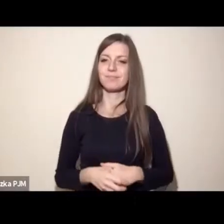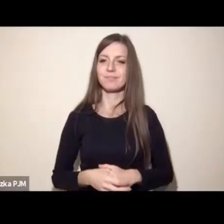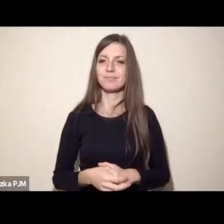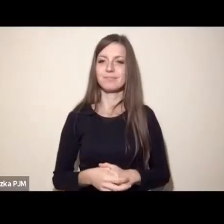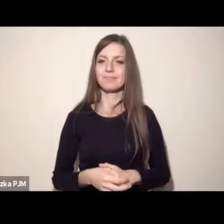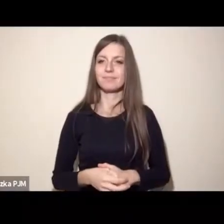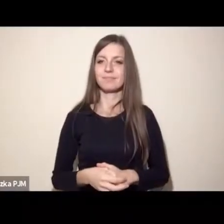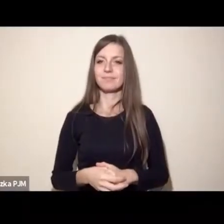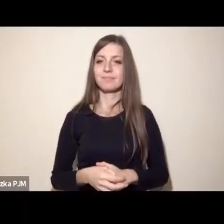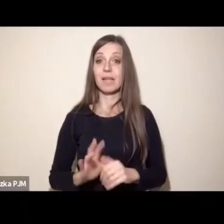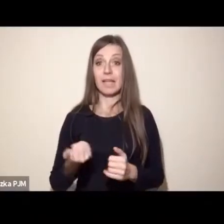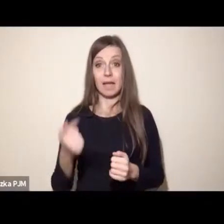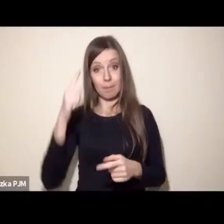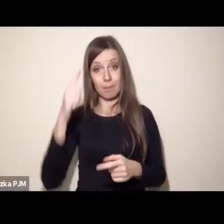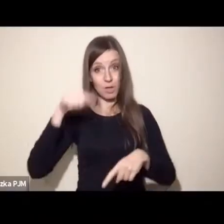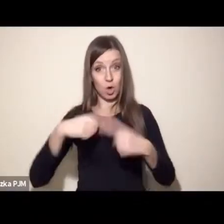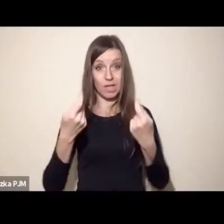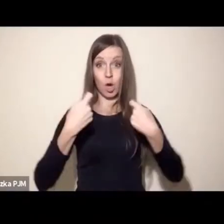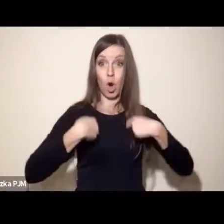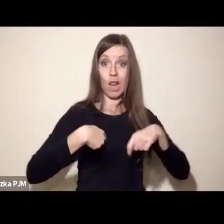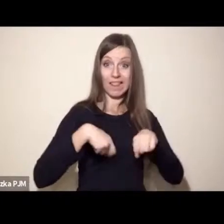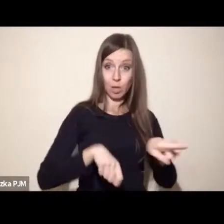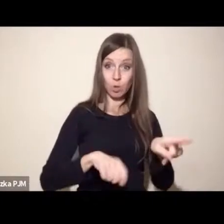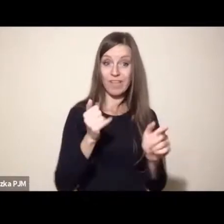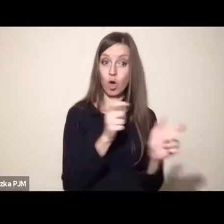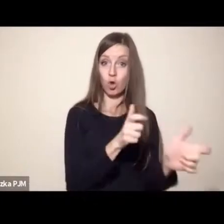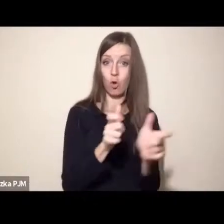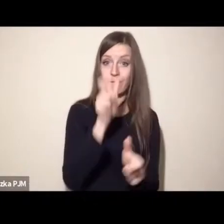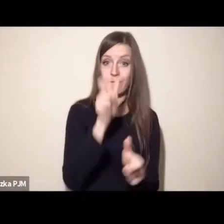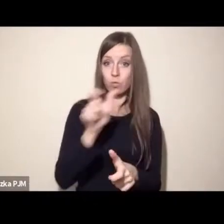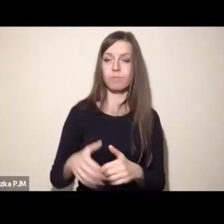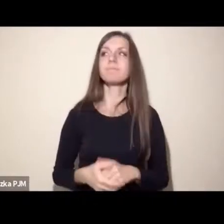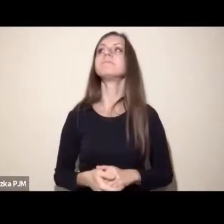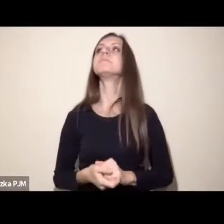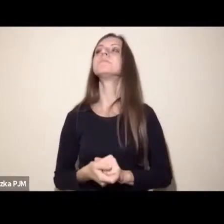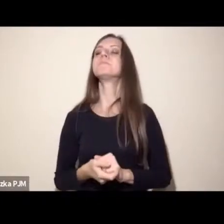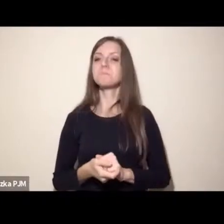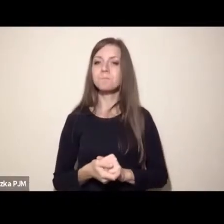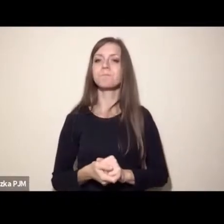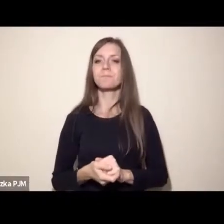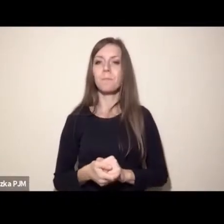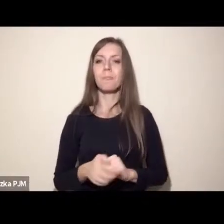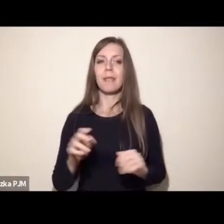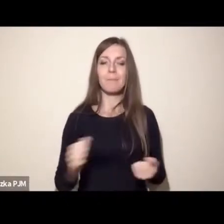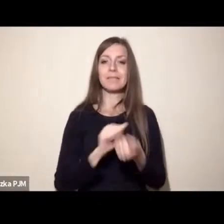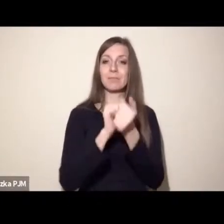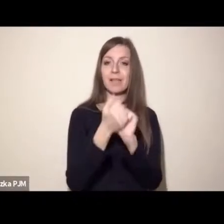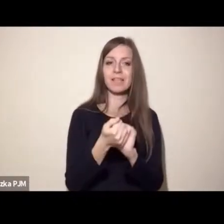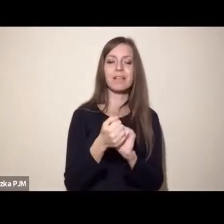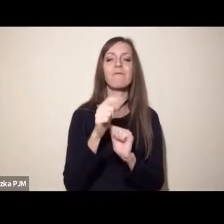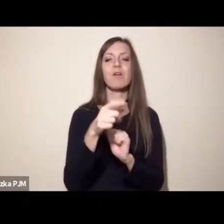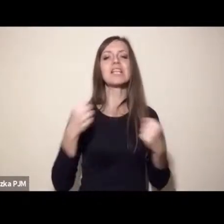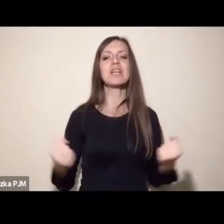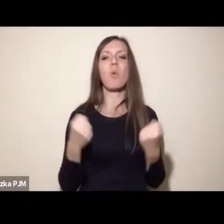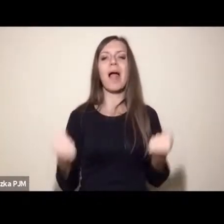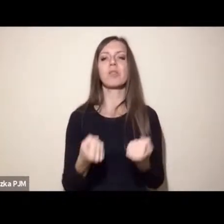Jak przekonać rolników i hodowców do zmiany działalności gospodarczej?